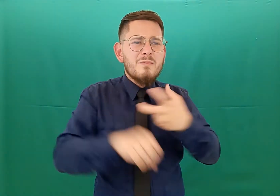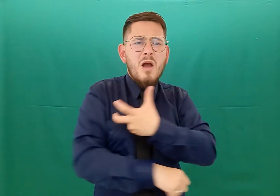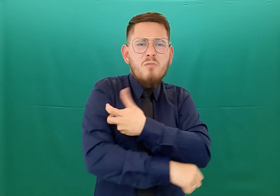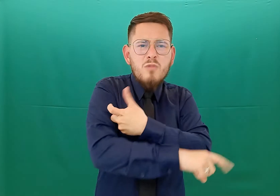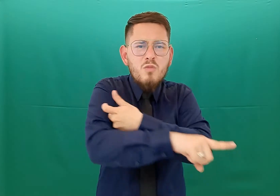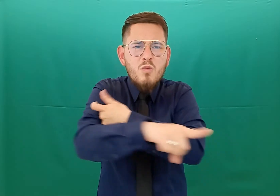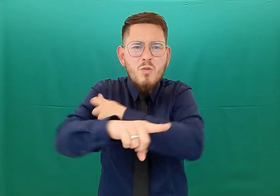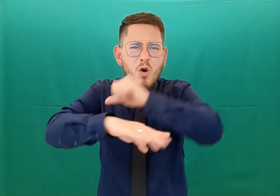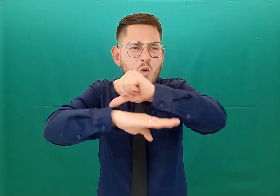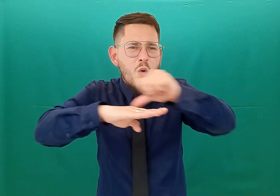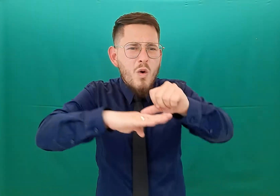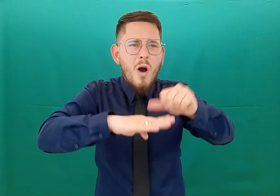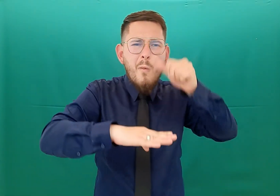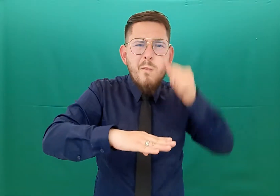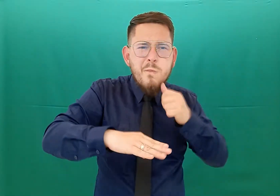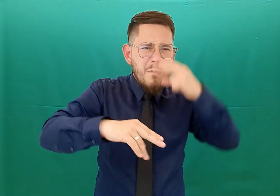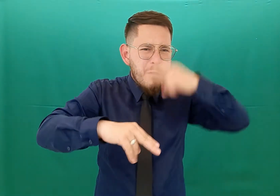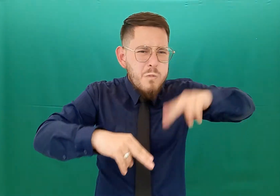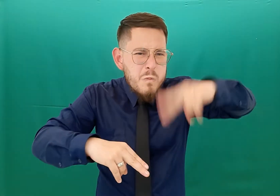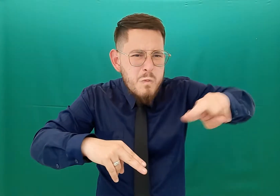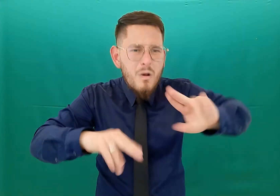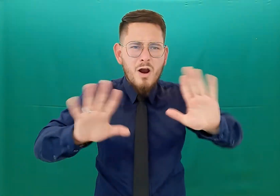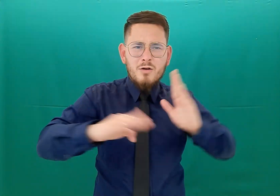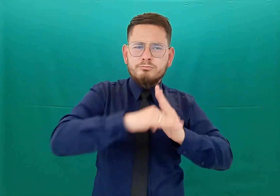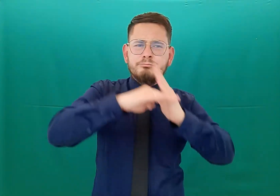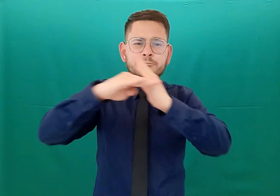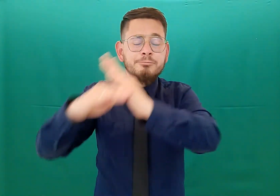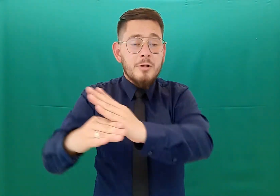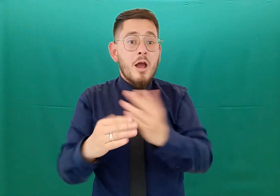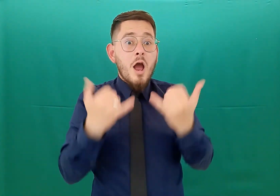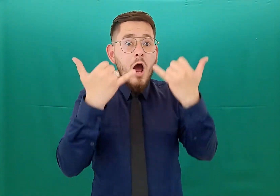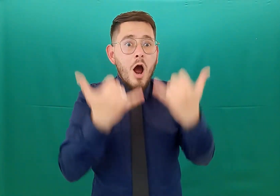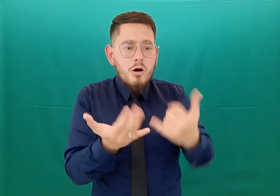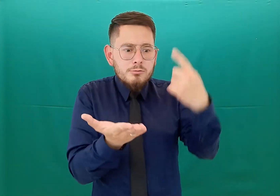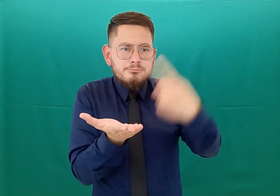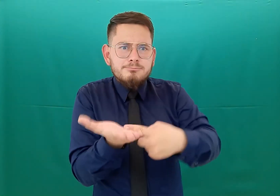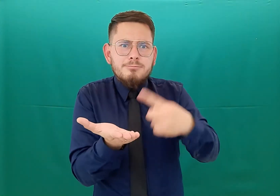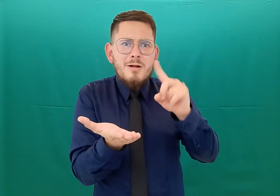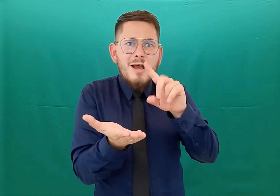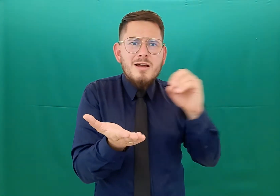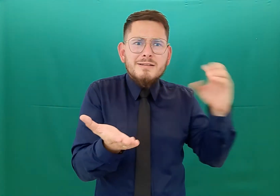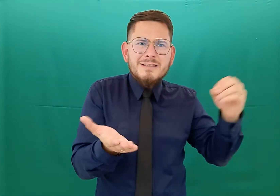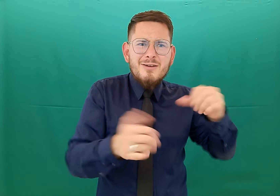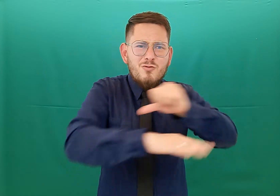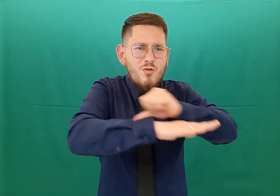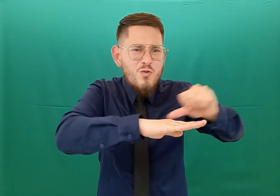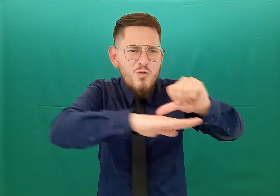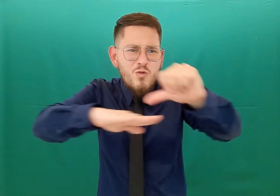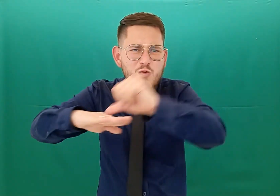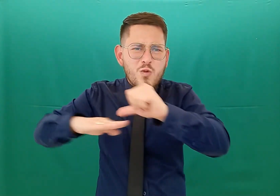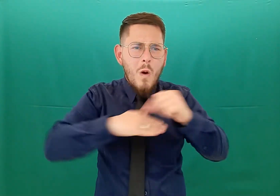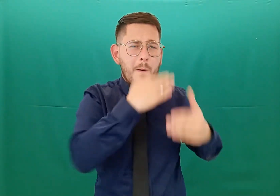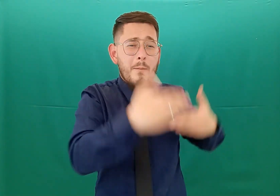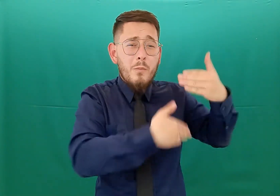rural, y hay que señalar que ya son más de 1.100 cirugías que se han venido ejecutando en diferentes sectores,